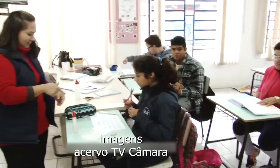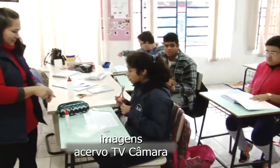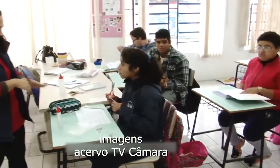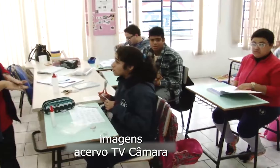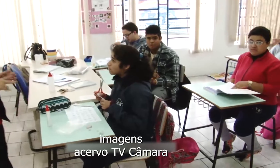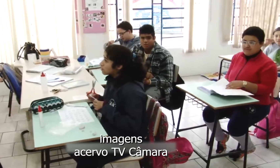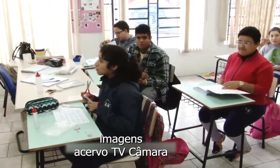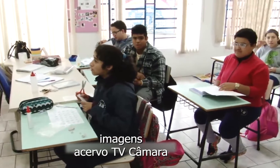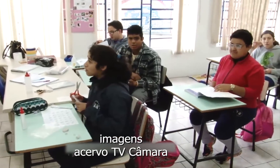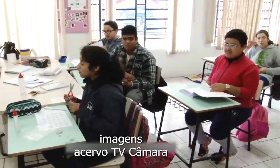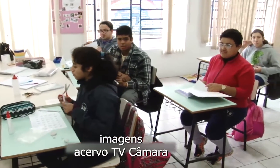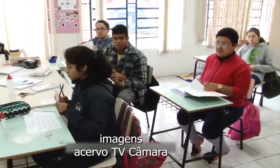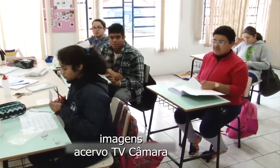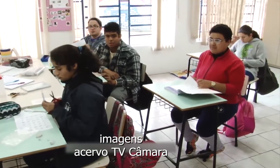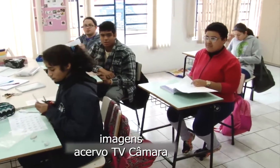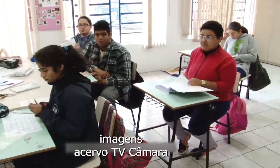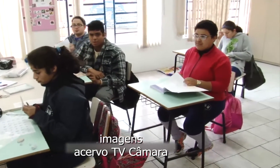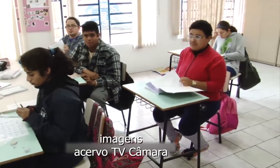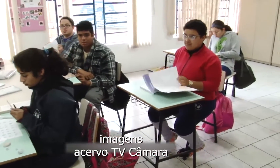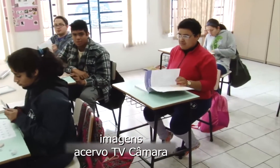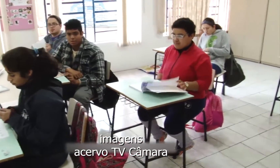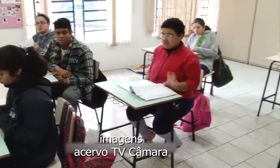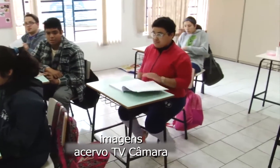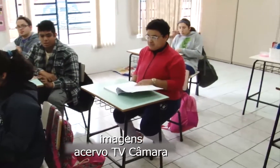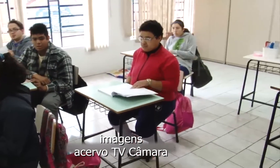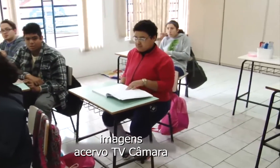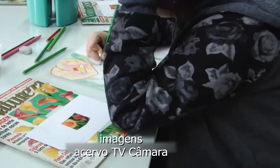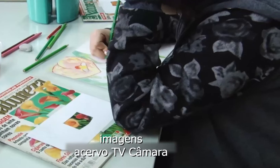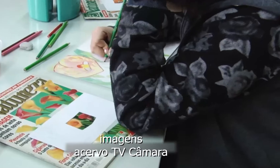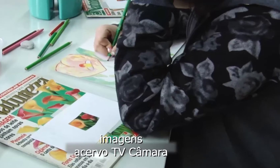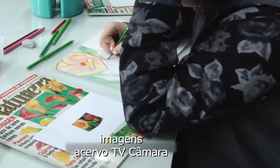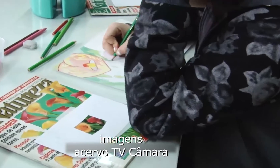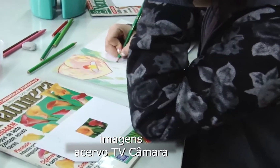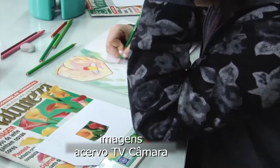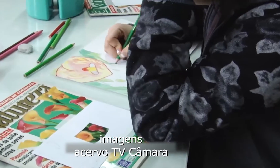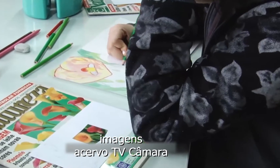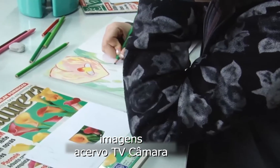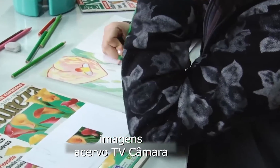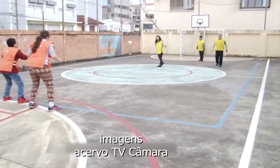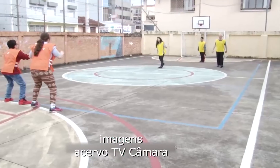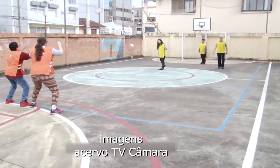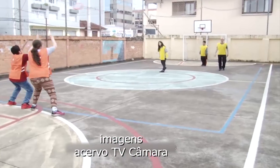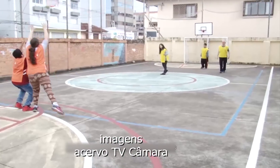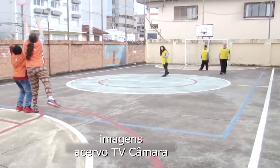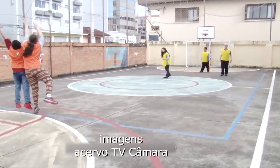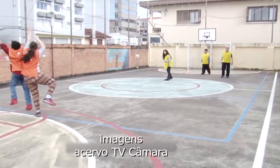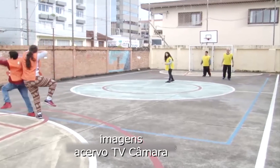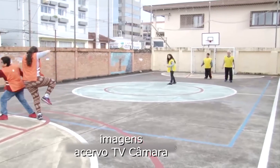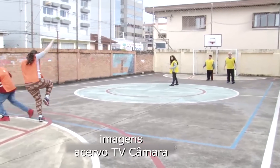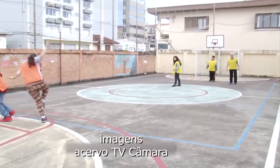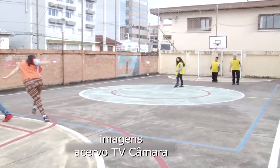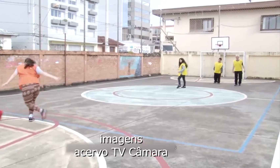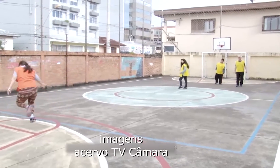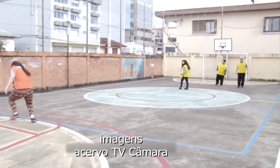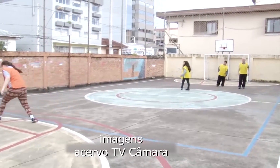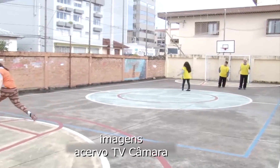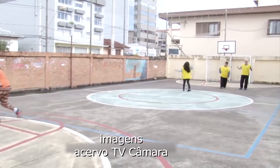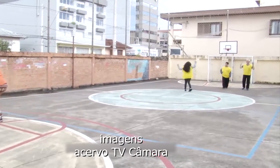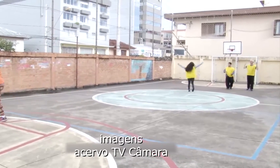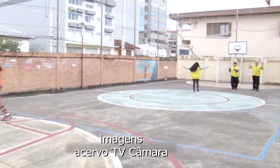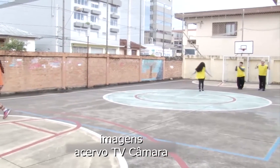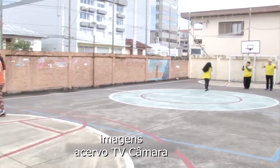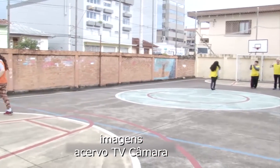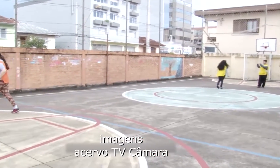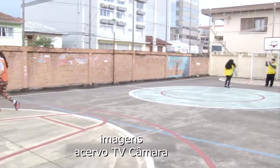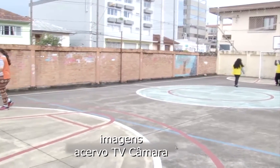Brasil. Entre outros pontos, a matéria destaca que a Libras já se constitui como a segunda língua oficial do